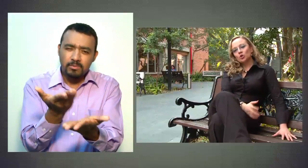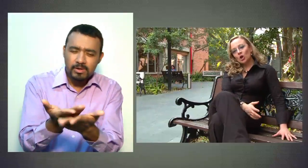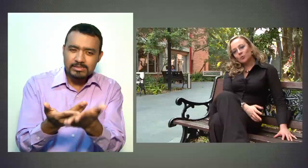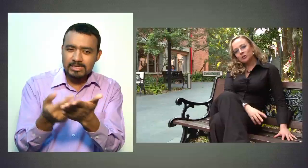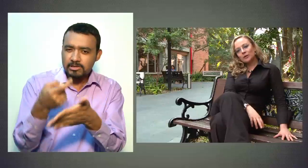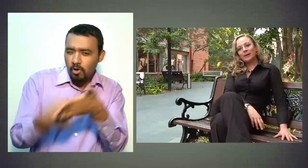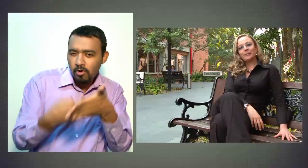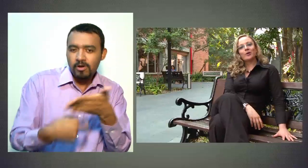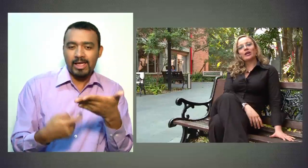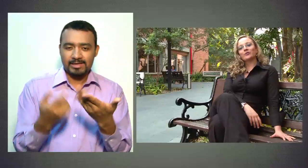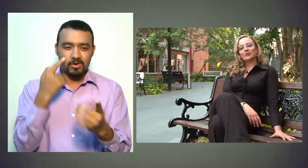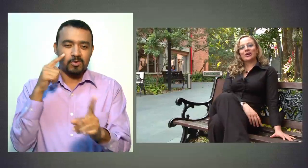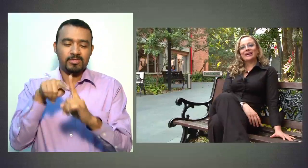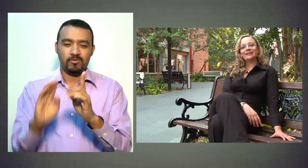todo lo posible para mejorar nuestro canal.